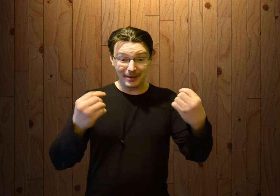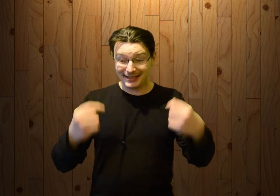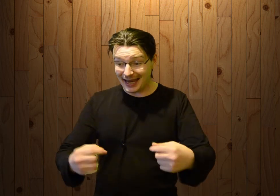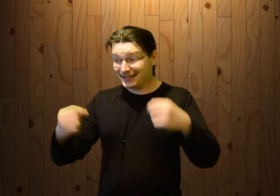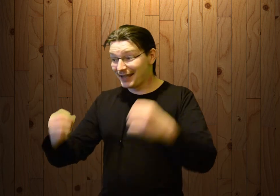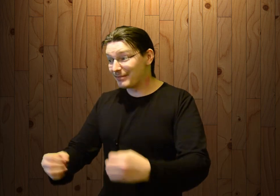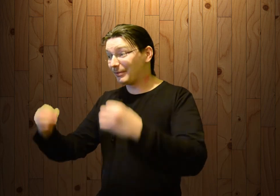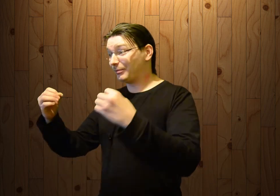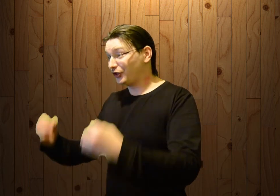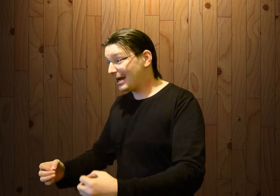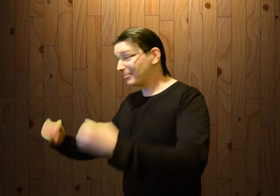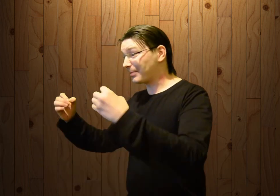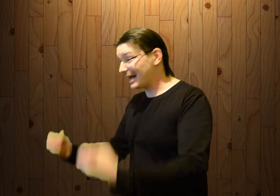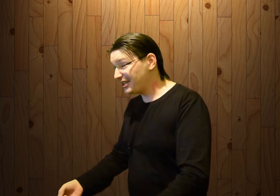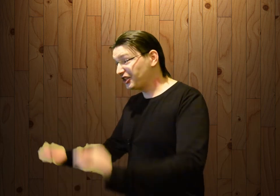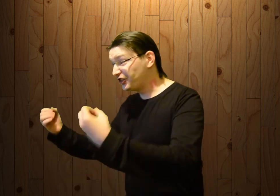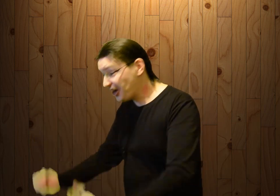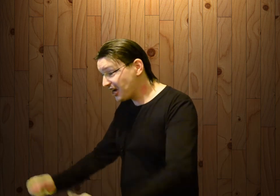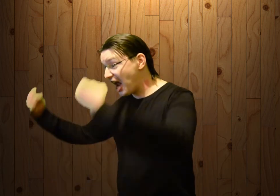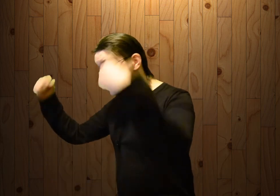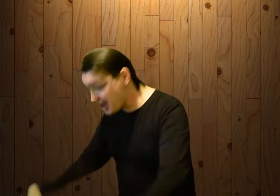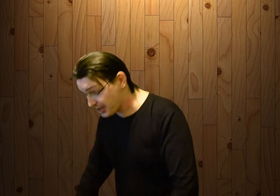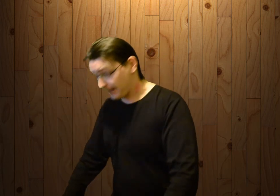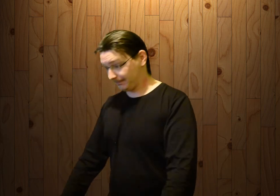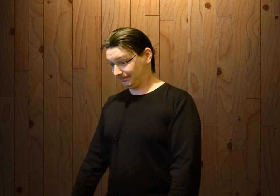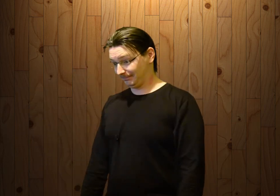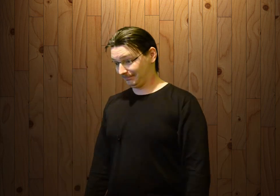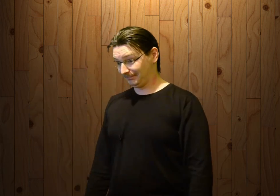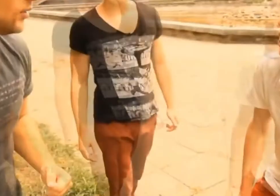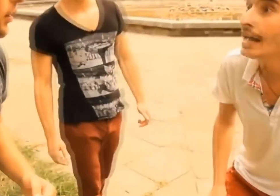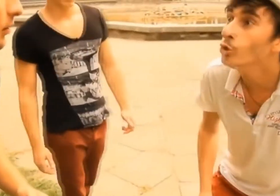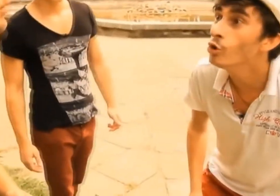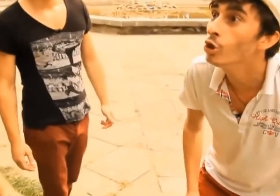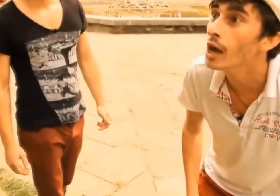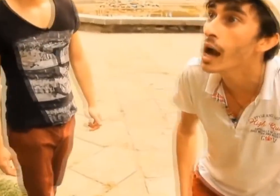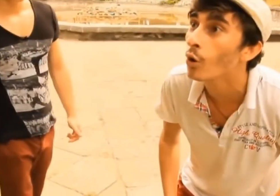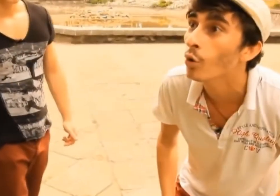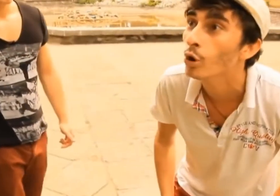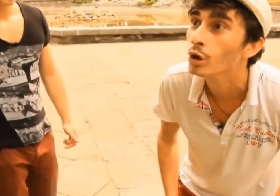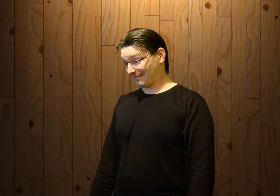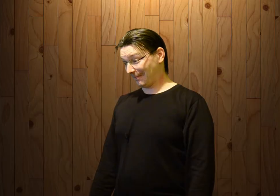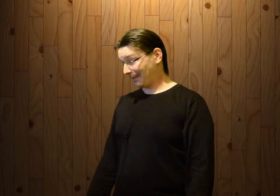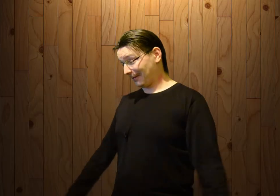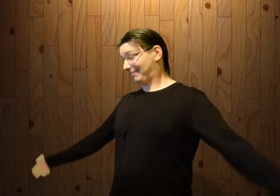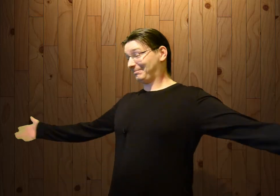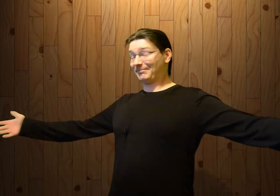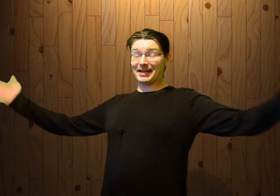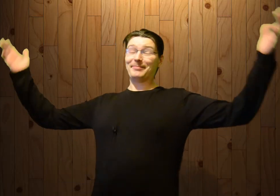по сей день мы подмечаем праздник День Оленя. Да ну нахуй! Блядь, я